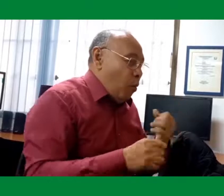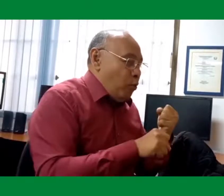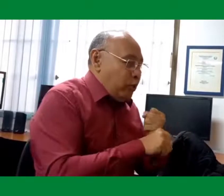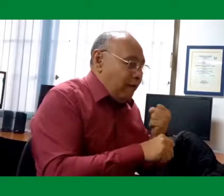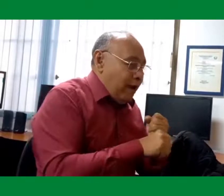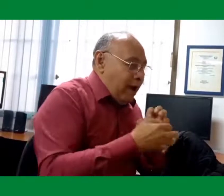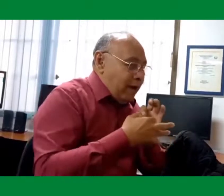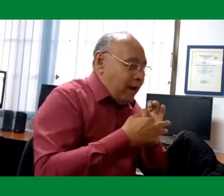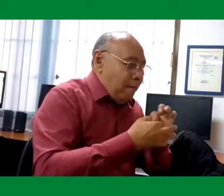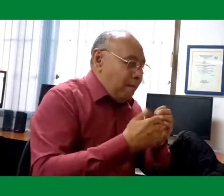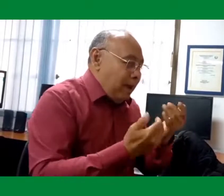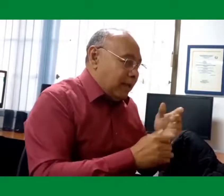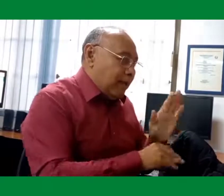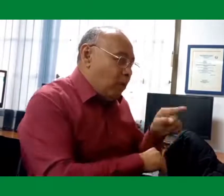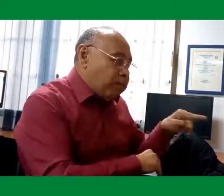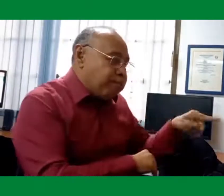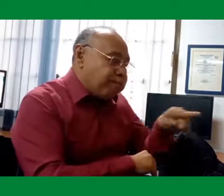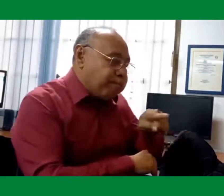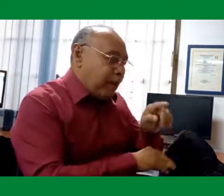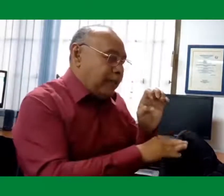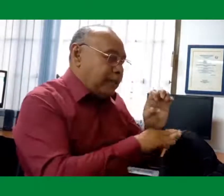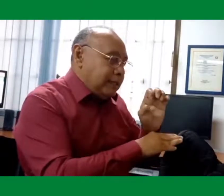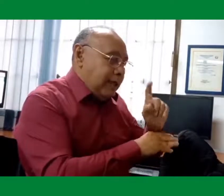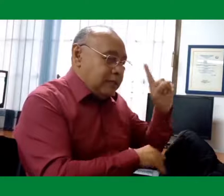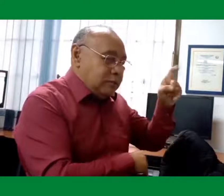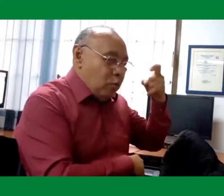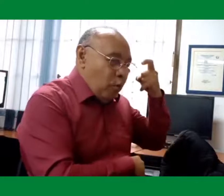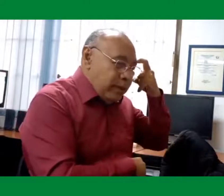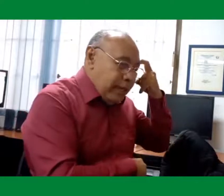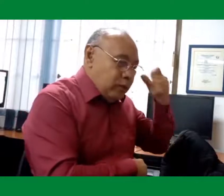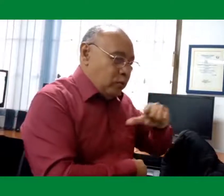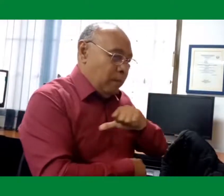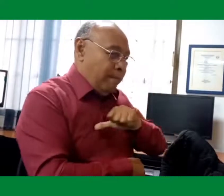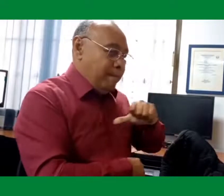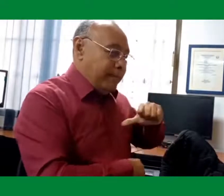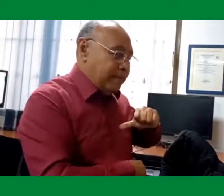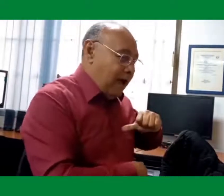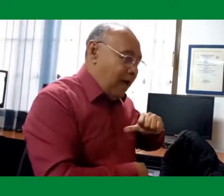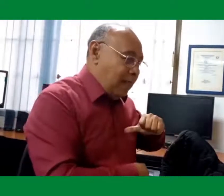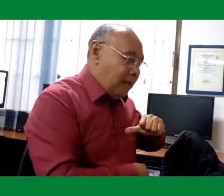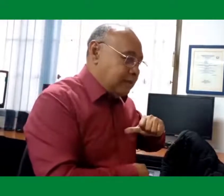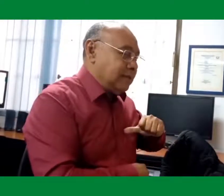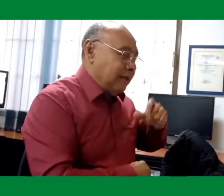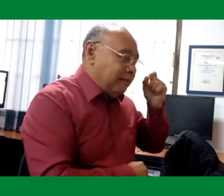necesitamos es trabajar de manera unada con las diferentes entidades públicas y privadas,